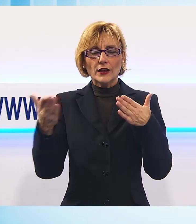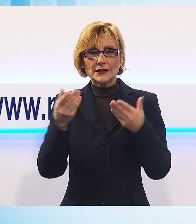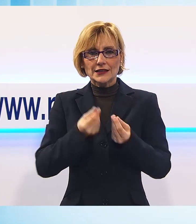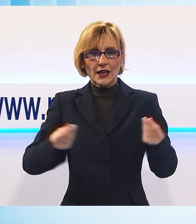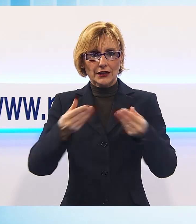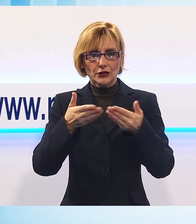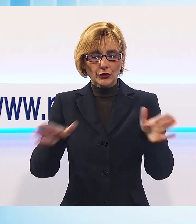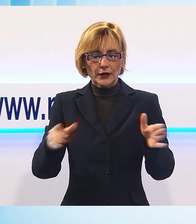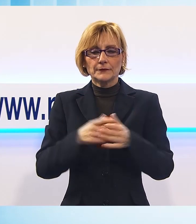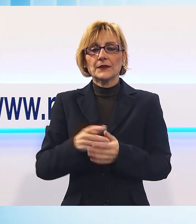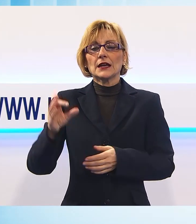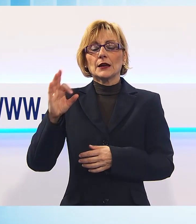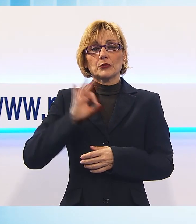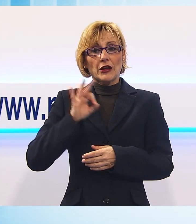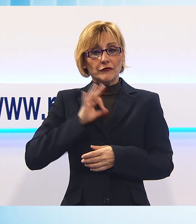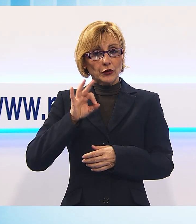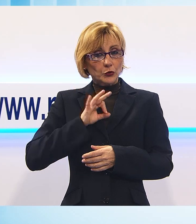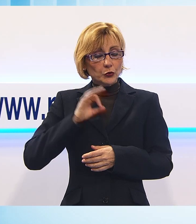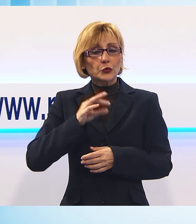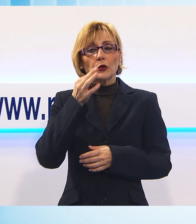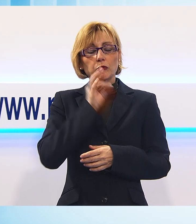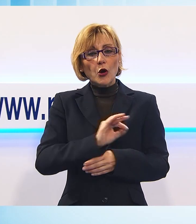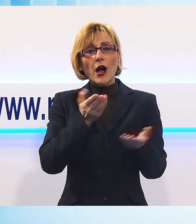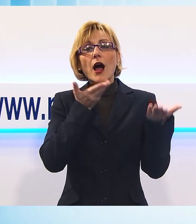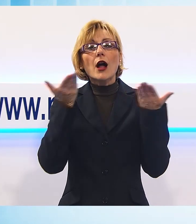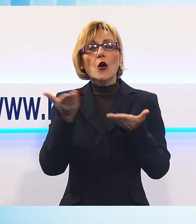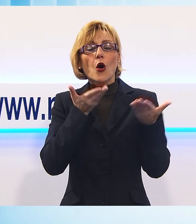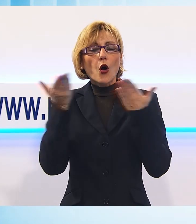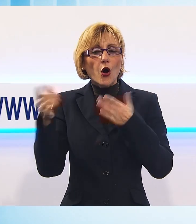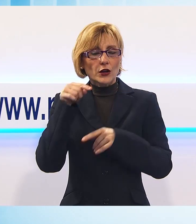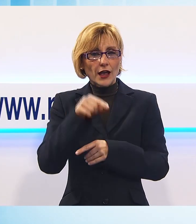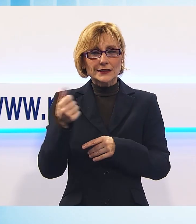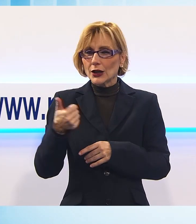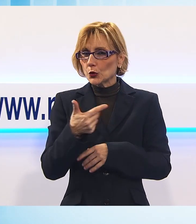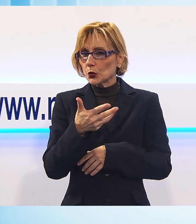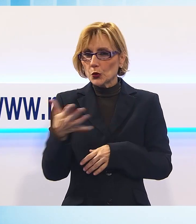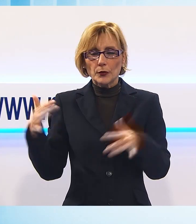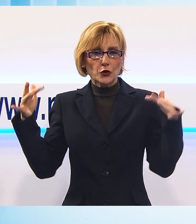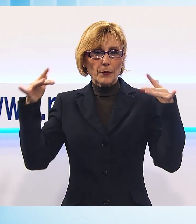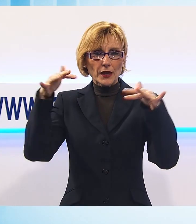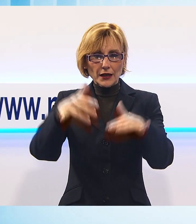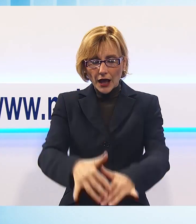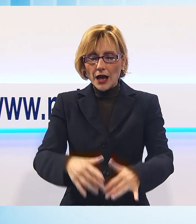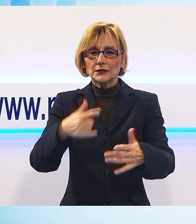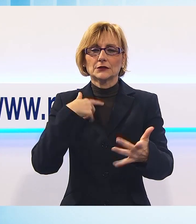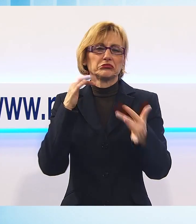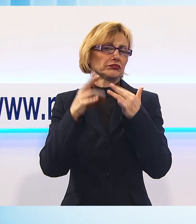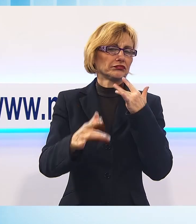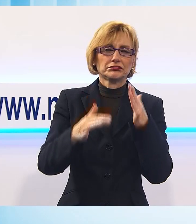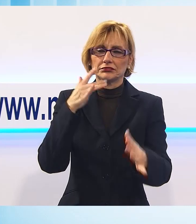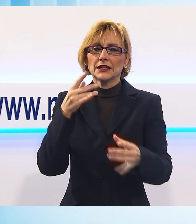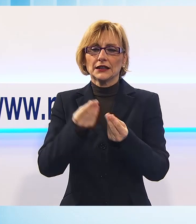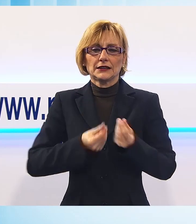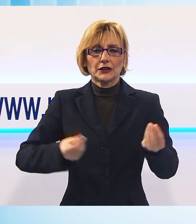Prefettura ha potuto assolvere il proprio compito di accoglienza del considerevole numero di migranti transitati sul territorio, ha spiegato il